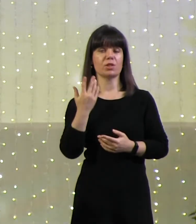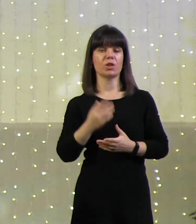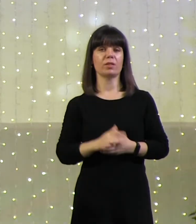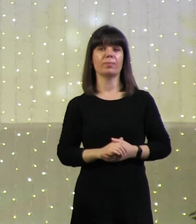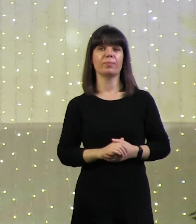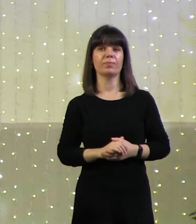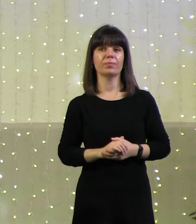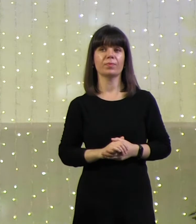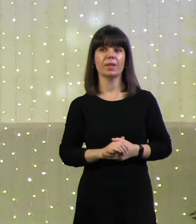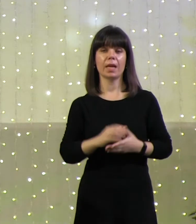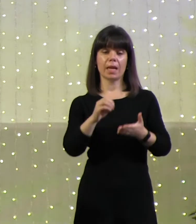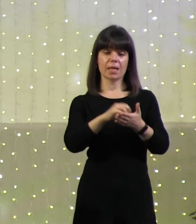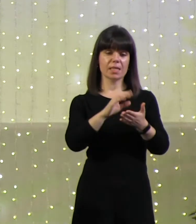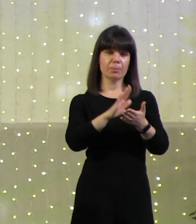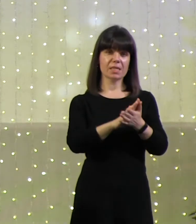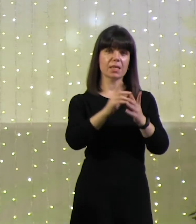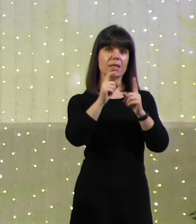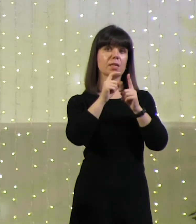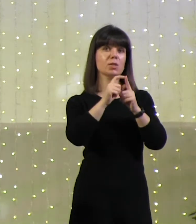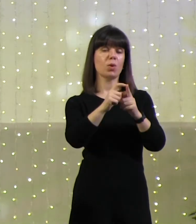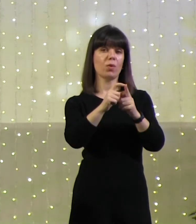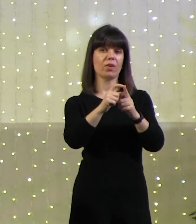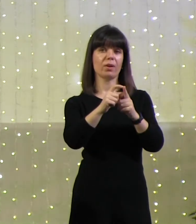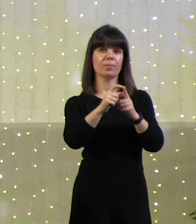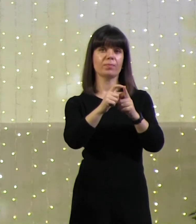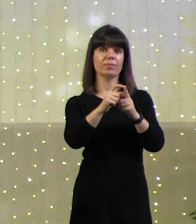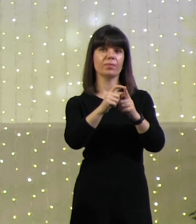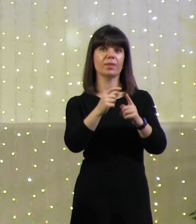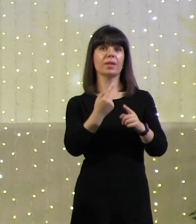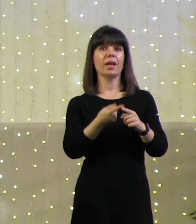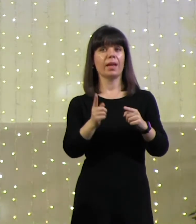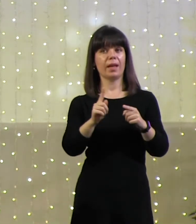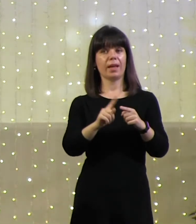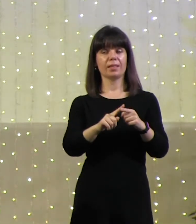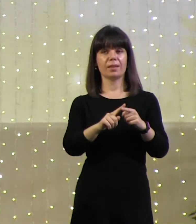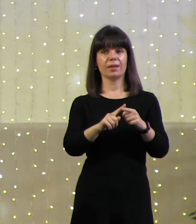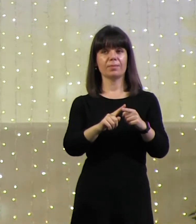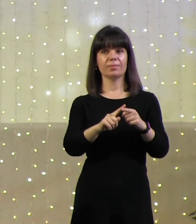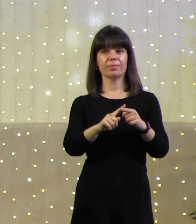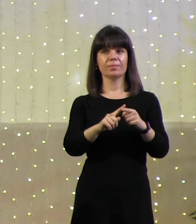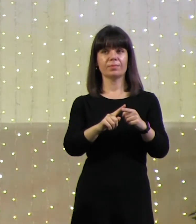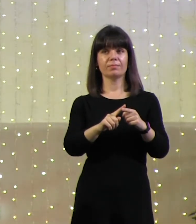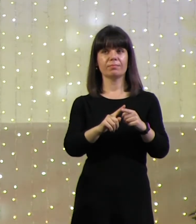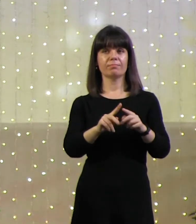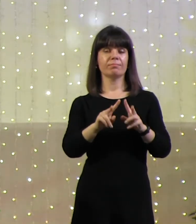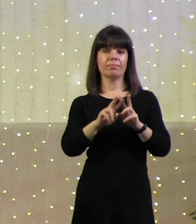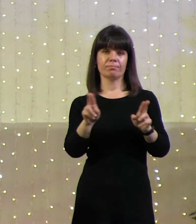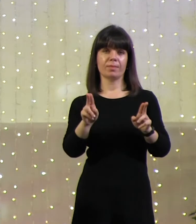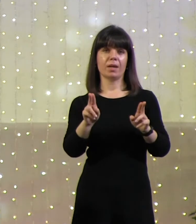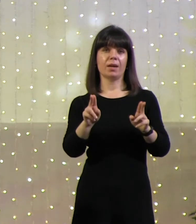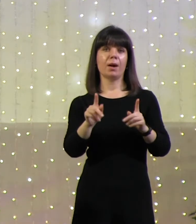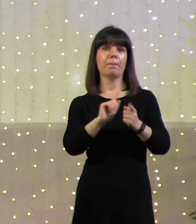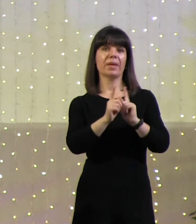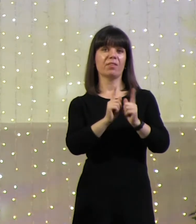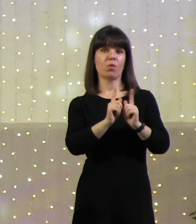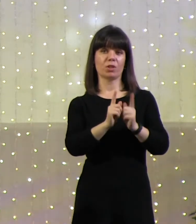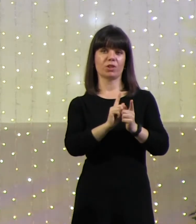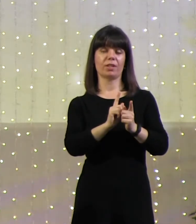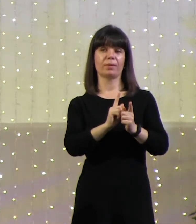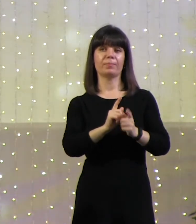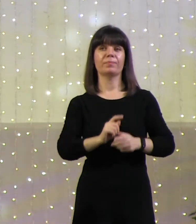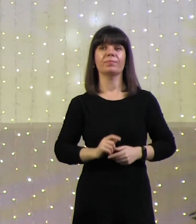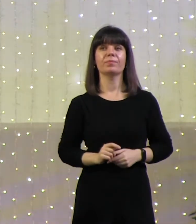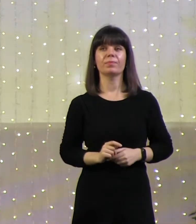И записанное слово это как сурдопереводчик. Он